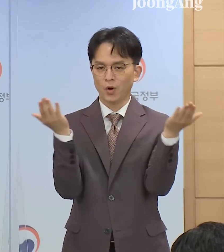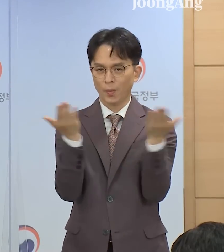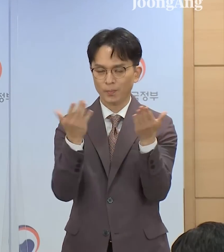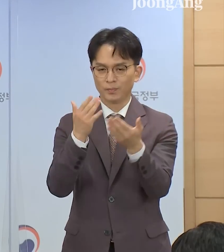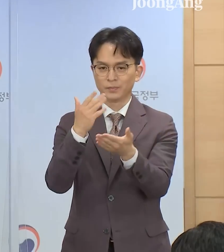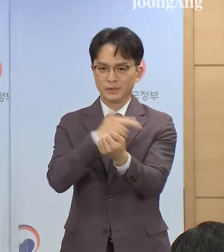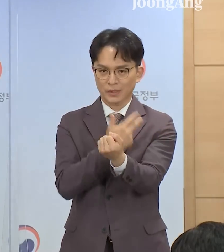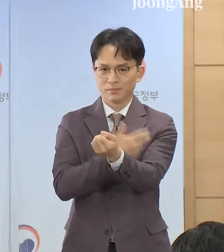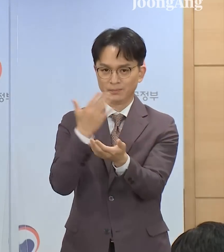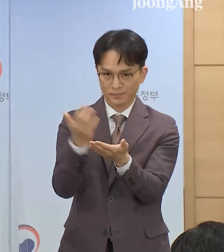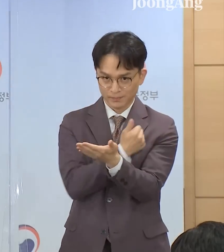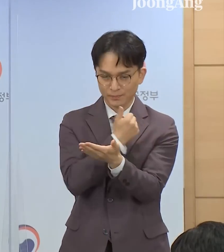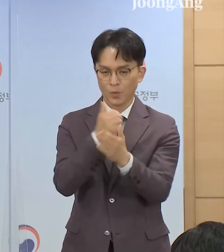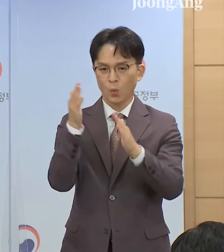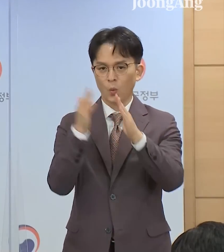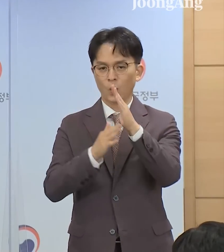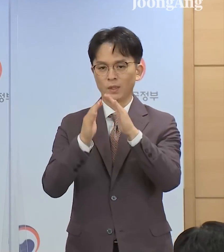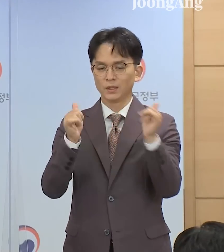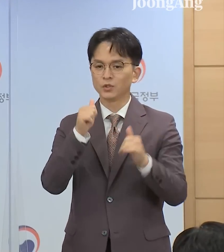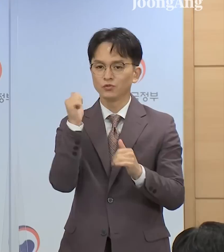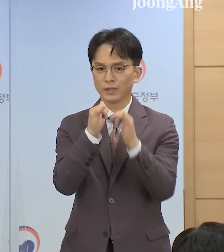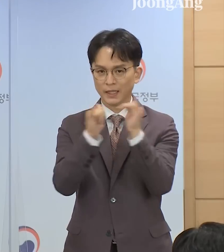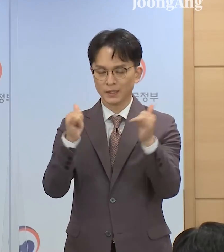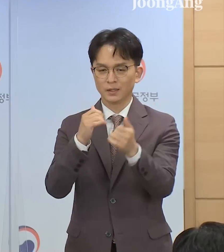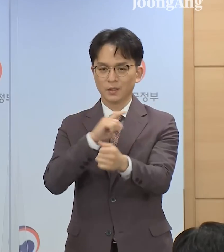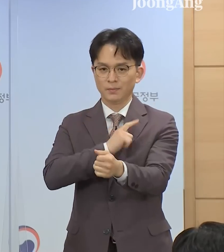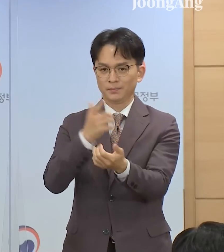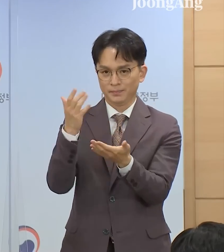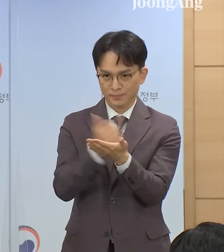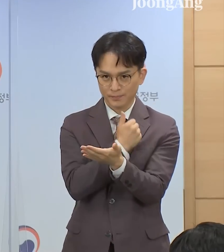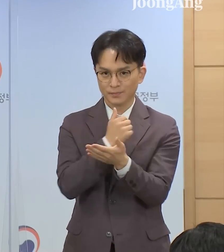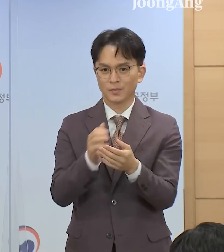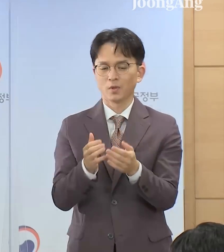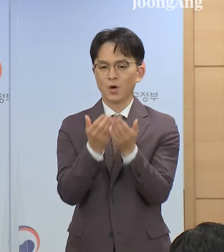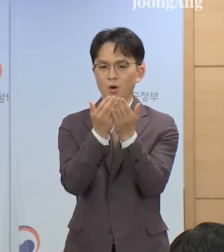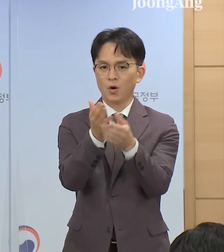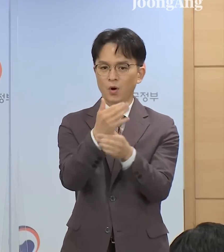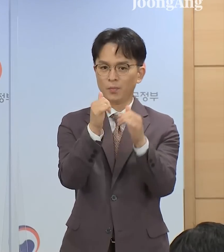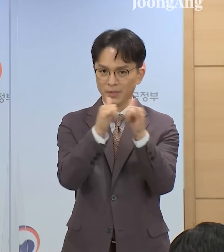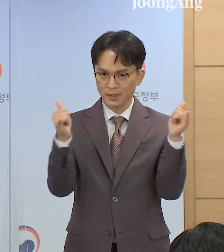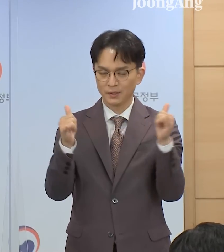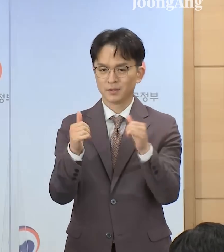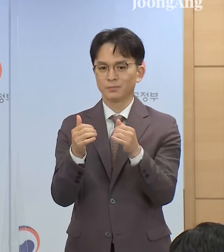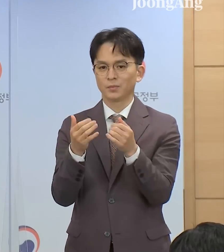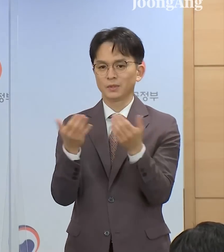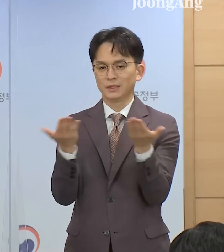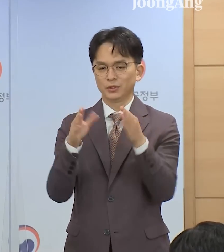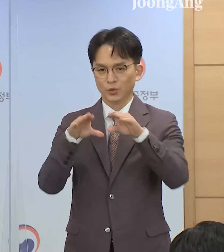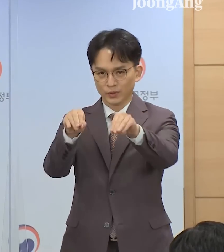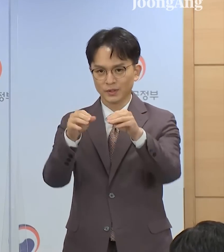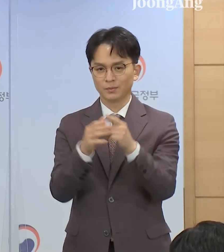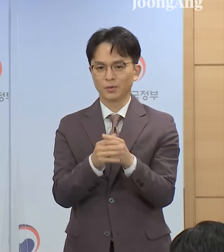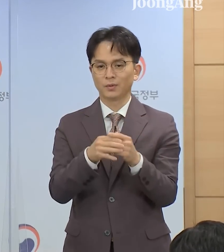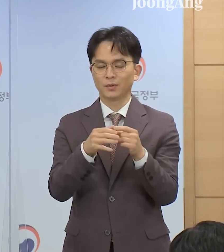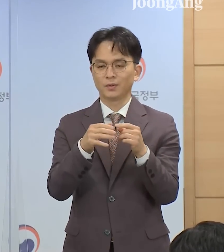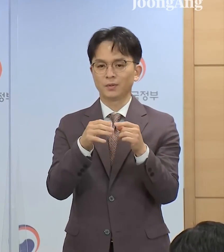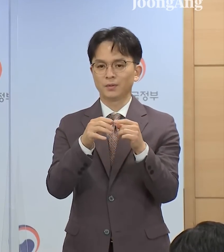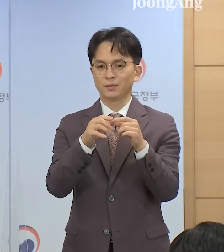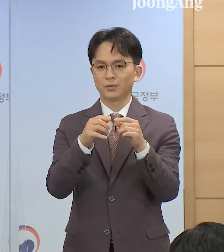업무정지, 생계형 어업인의 어업양식업 면허정지, 해기사면허정지,